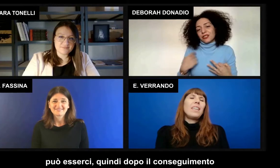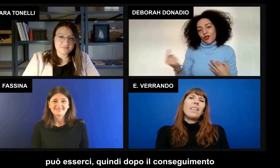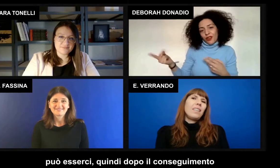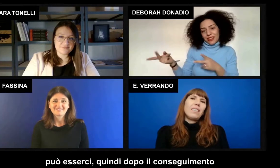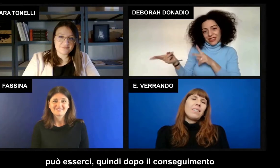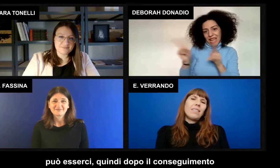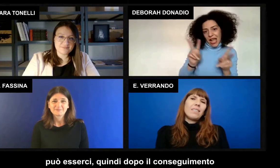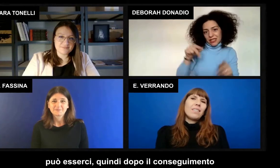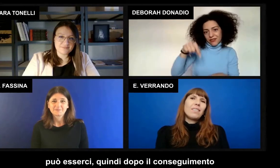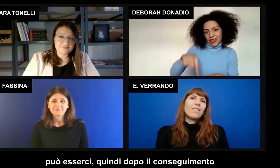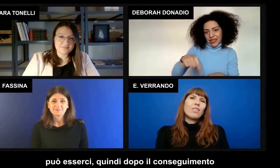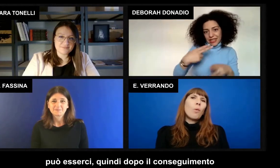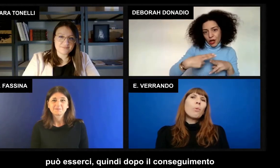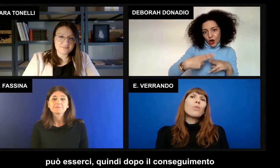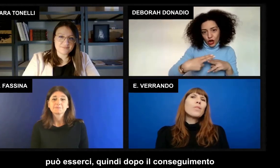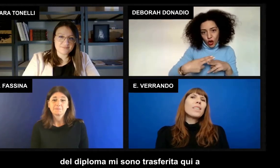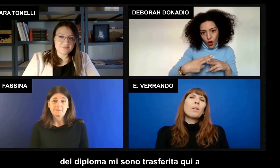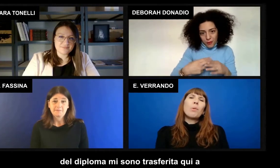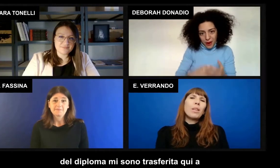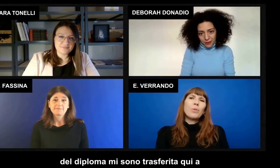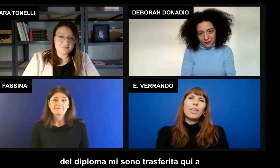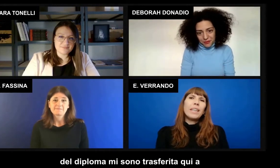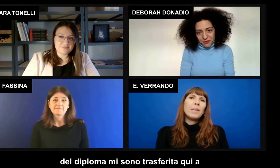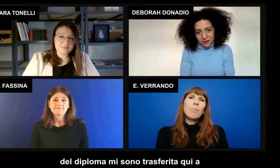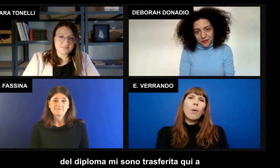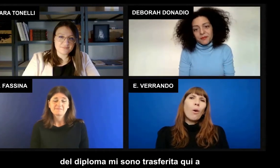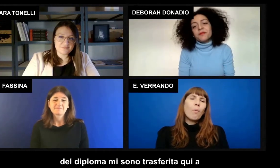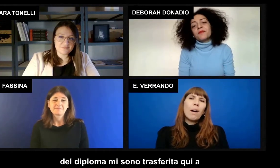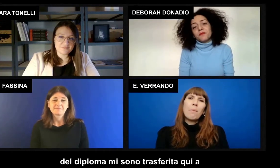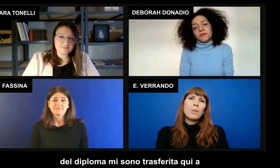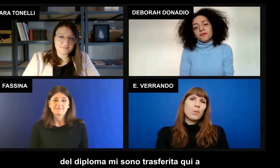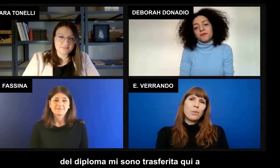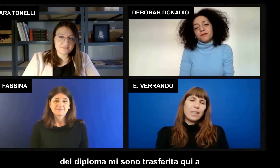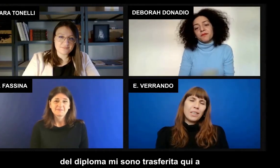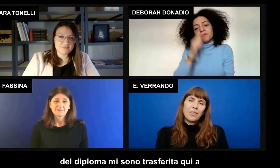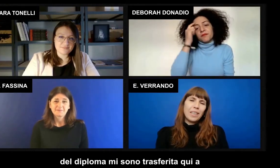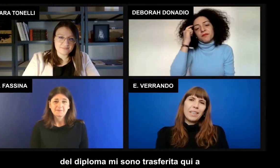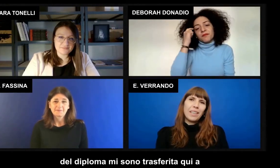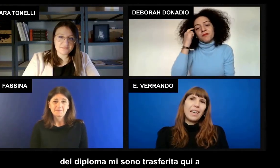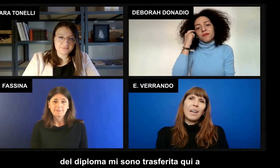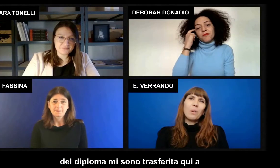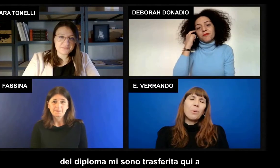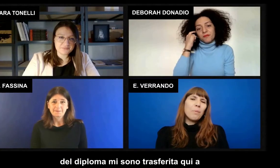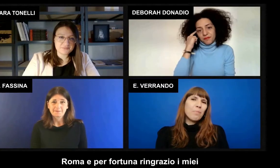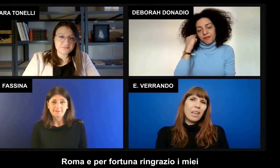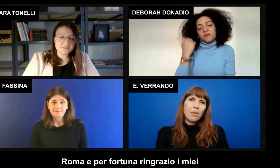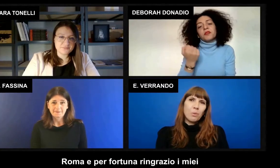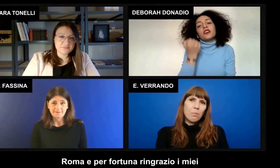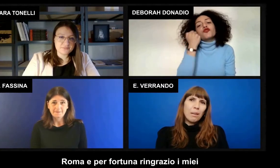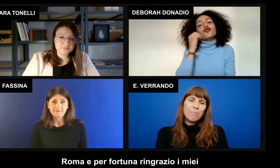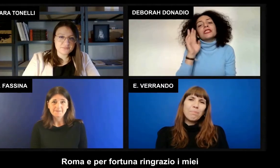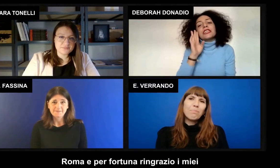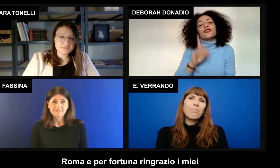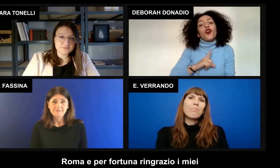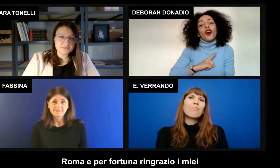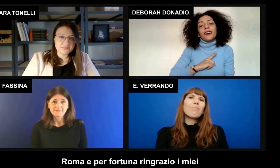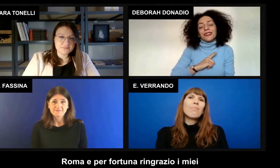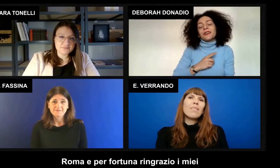Quindi dopo il conseguimento del diploma mi sono trasferita qui a Roma